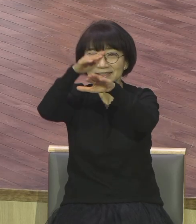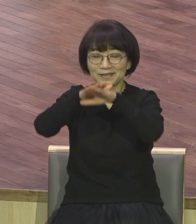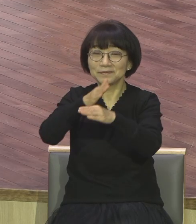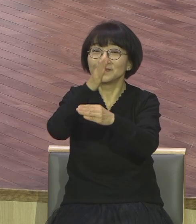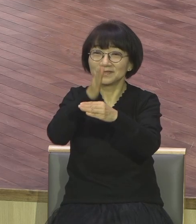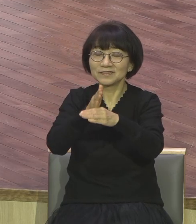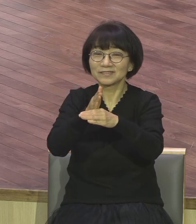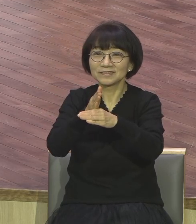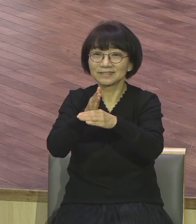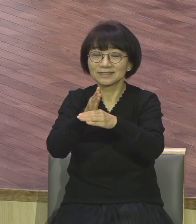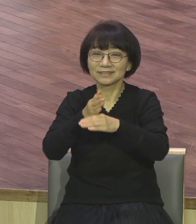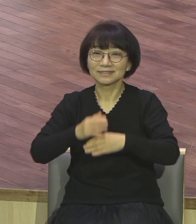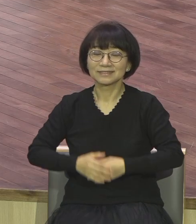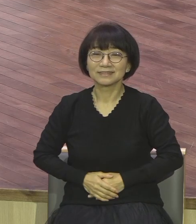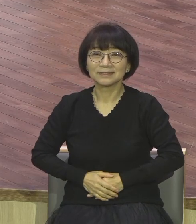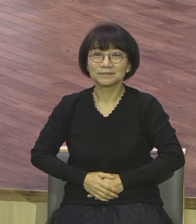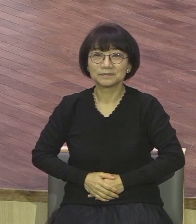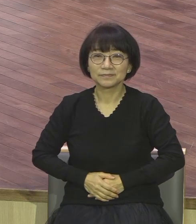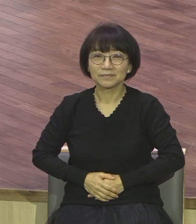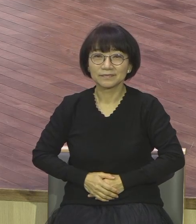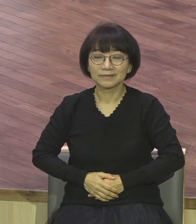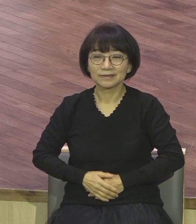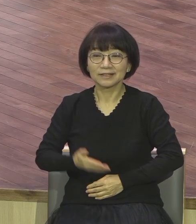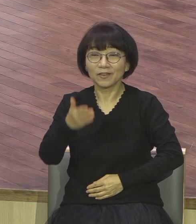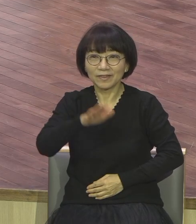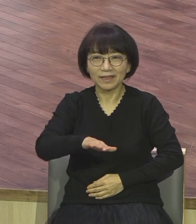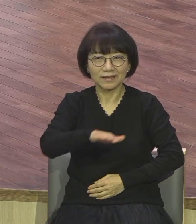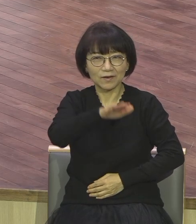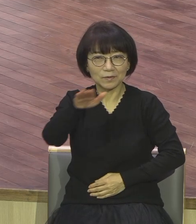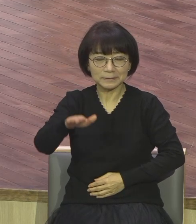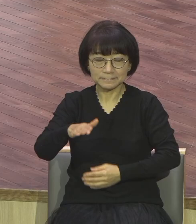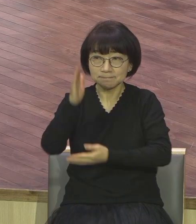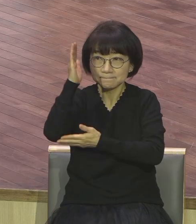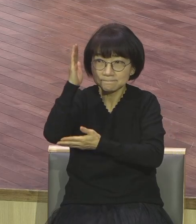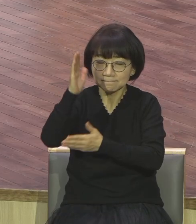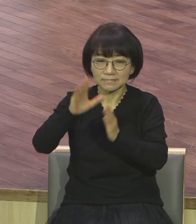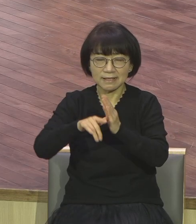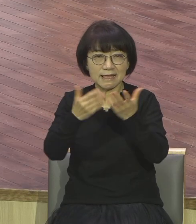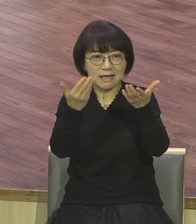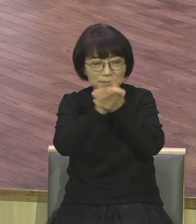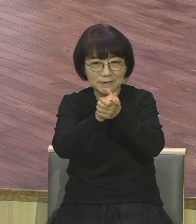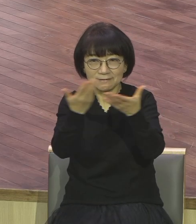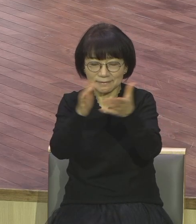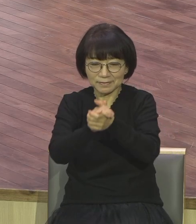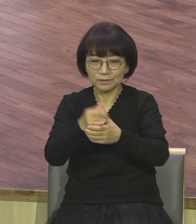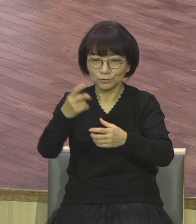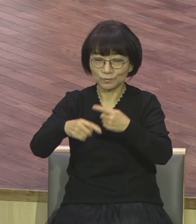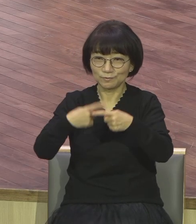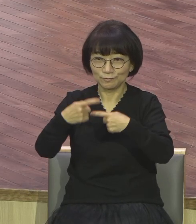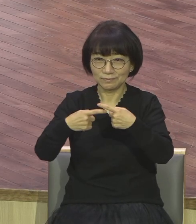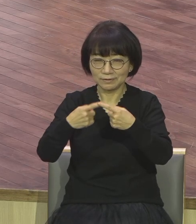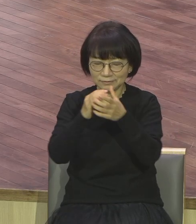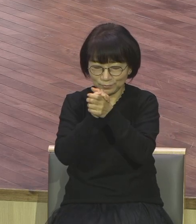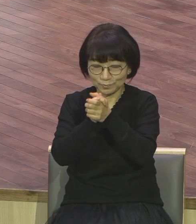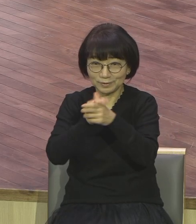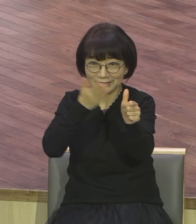여러분이 아멘할 때 아멘하시고 여러분이 기도하시기 바랍니다. 서로 인사하세요. 믿음의